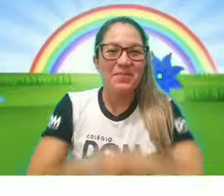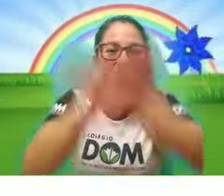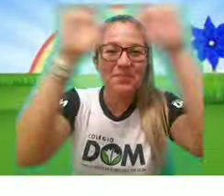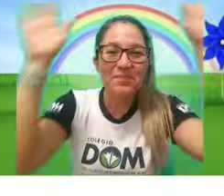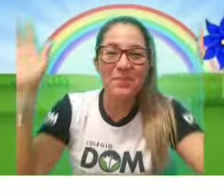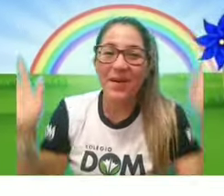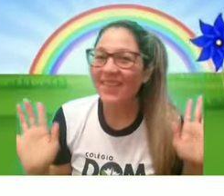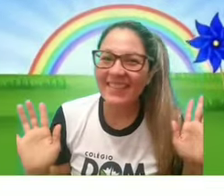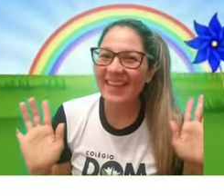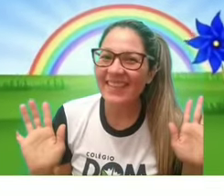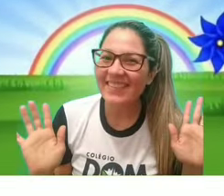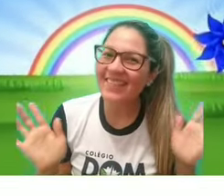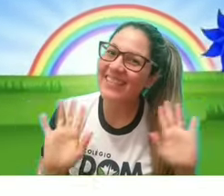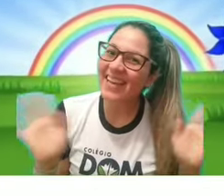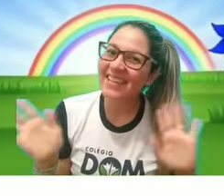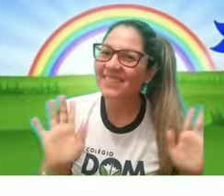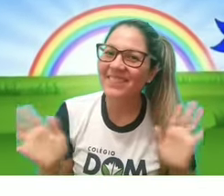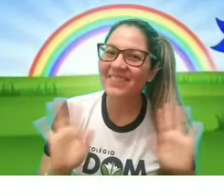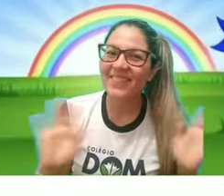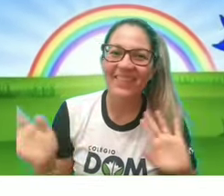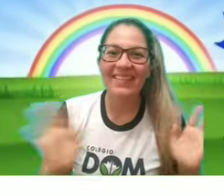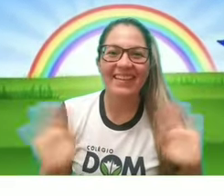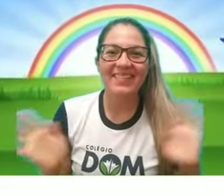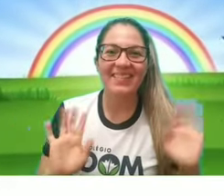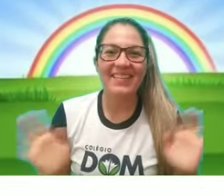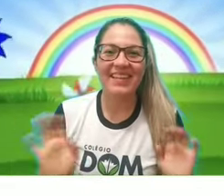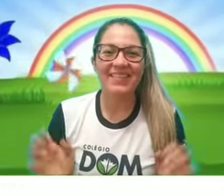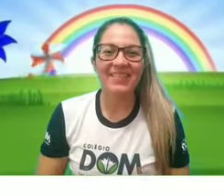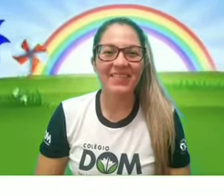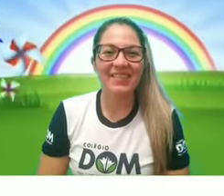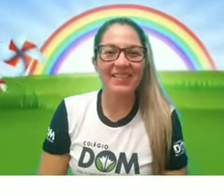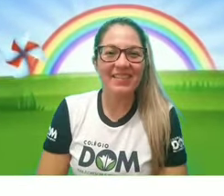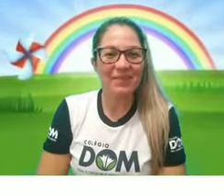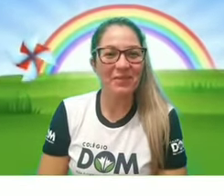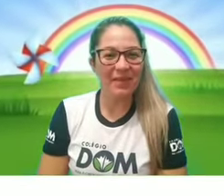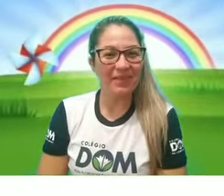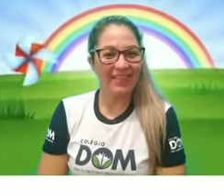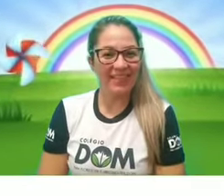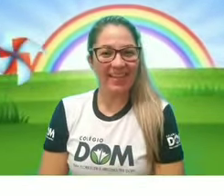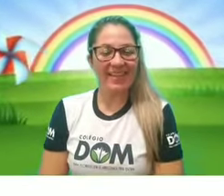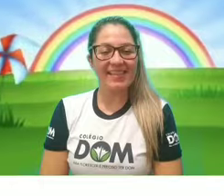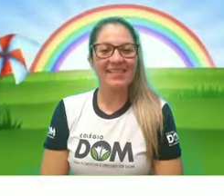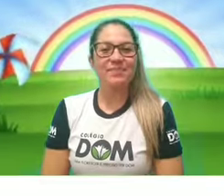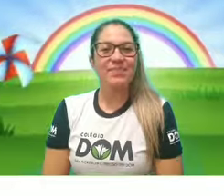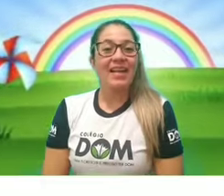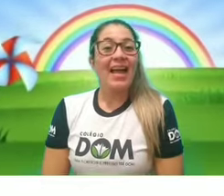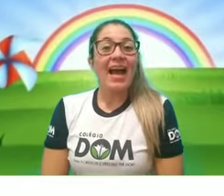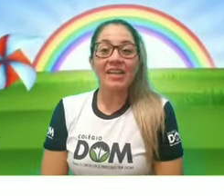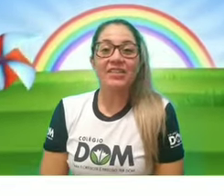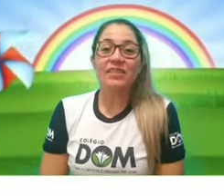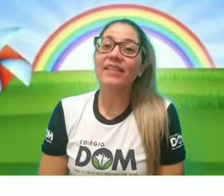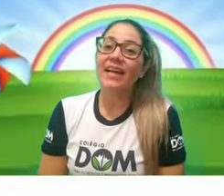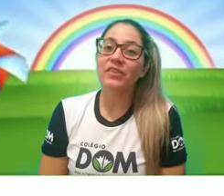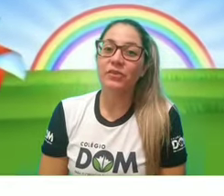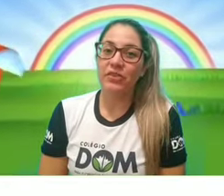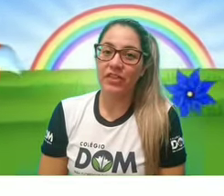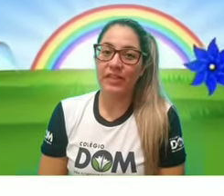Boa tarde, Versário 1! Boa tarde, Versário 2! Tudo bem com vocês? A atividade do dia